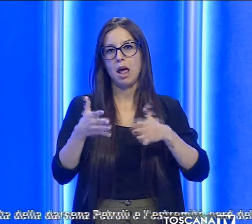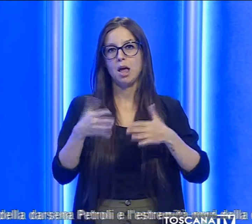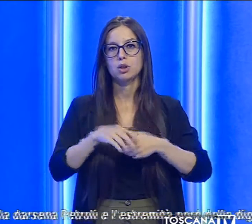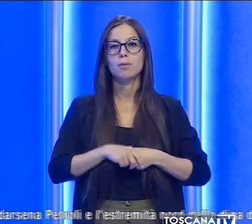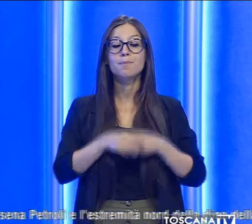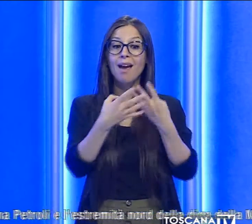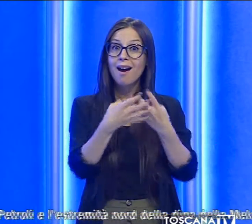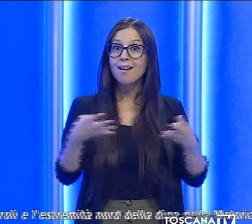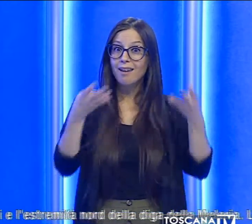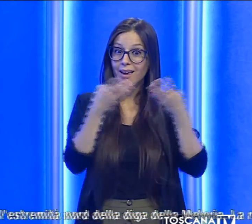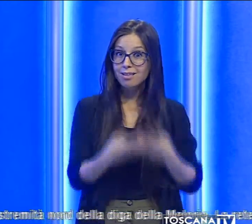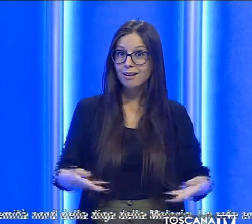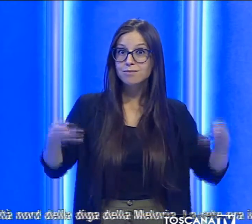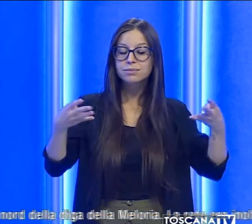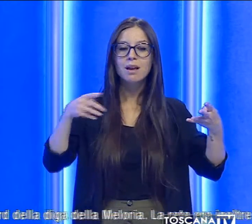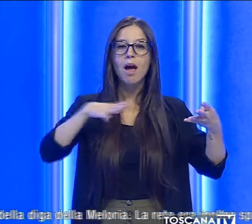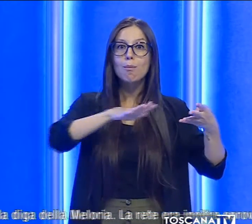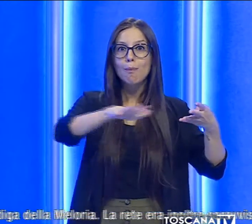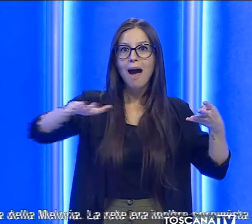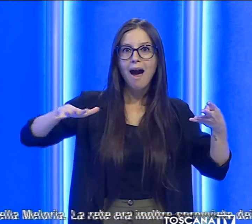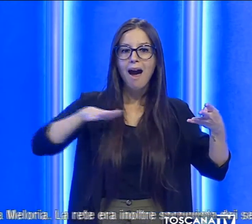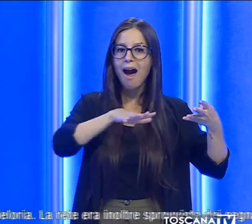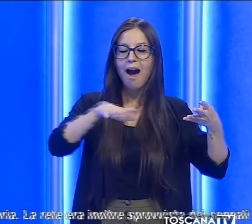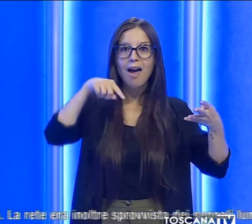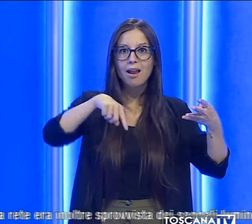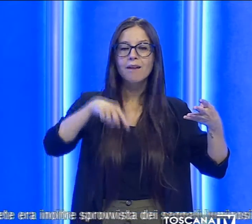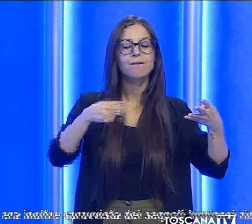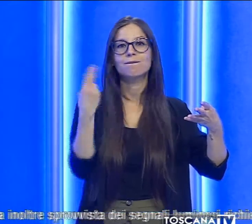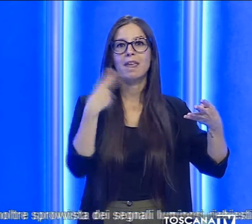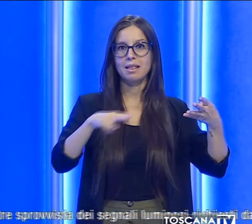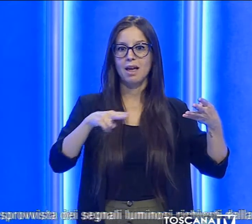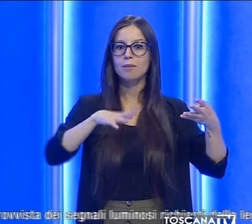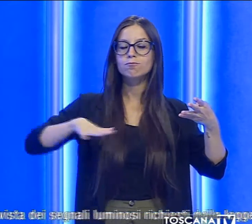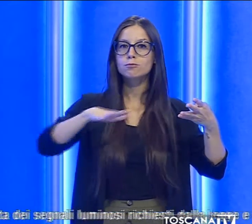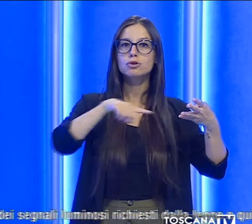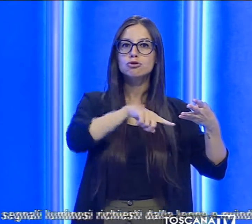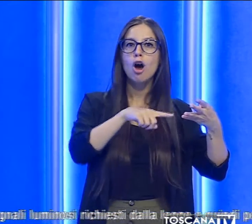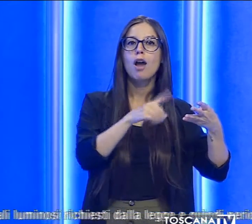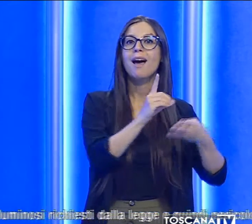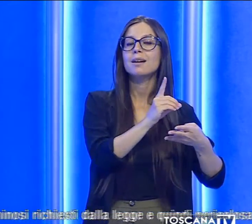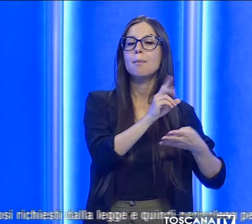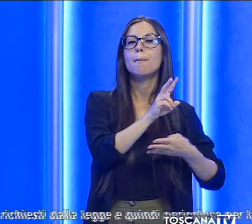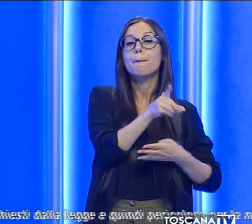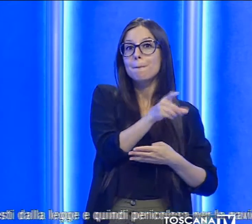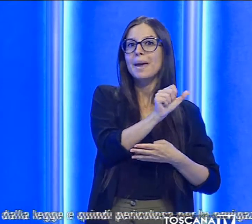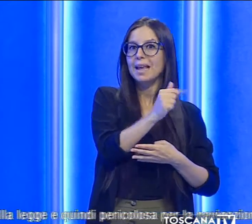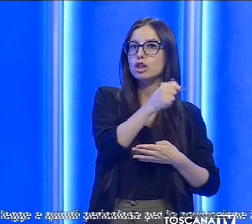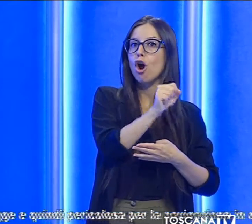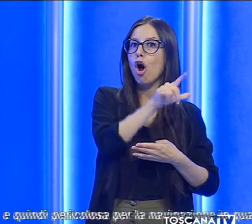stata apposta in un tratto di mare vietato, ricompreso tra la testata della Darsena Petroli